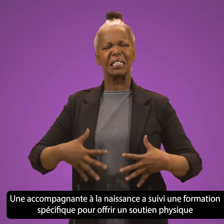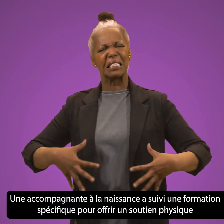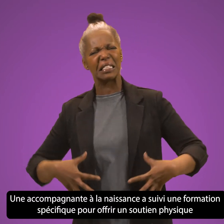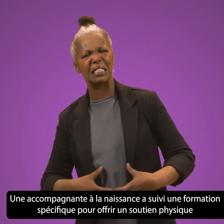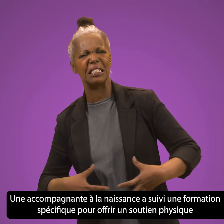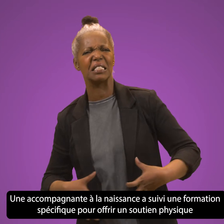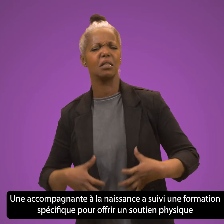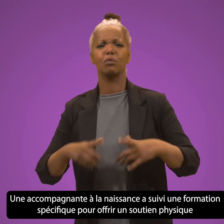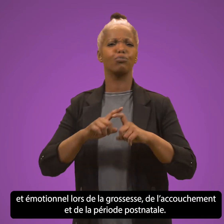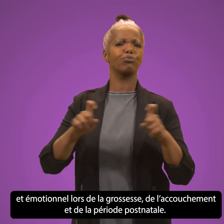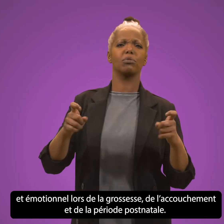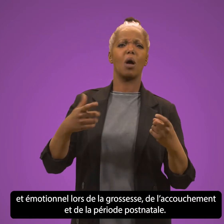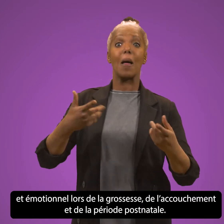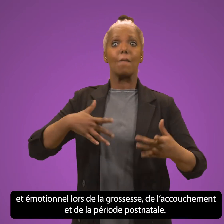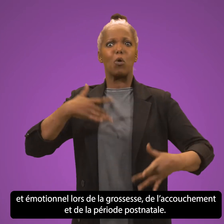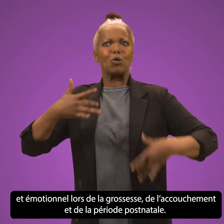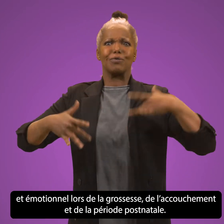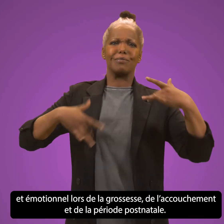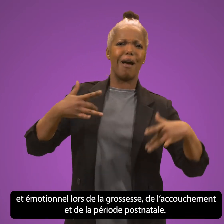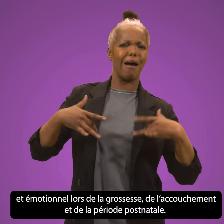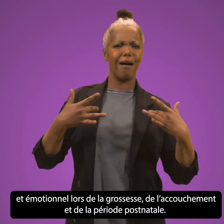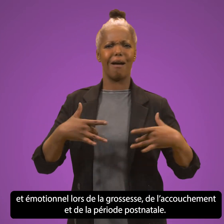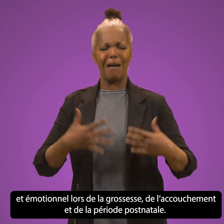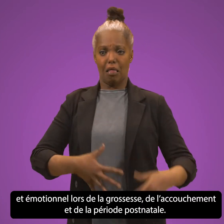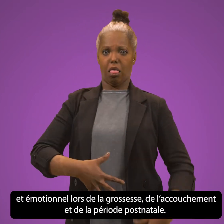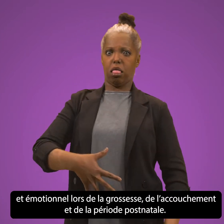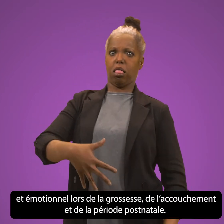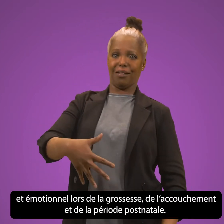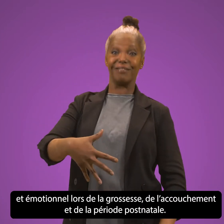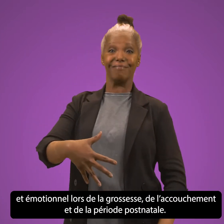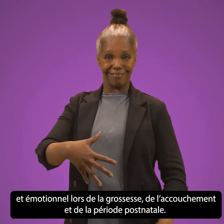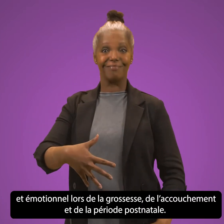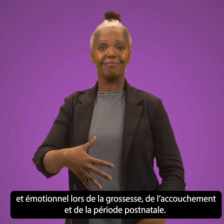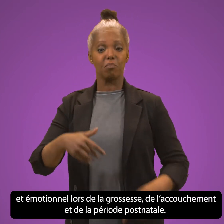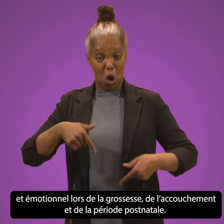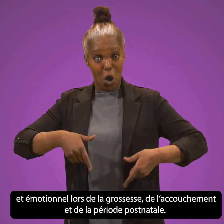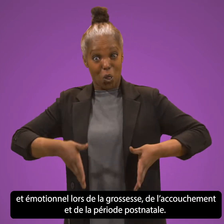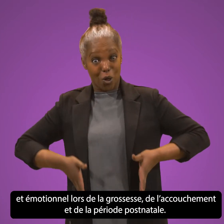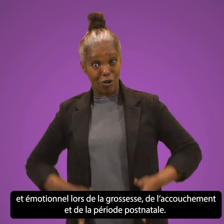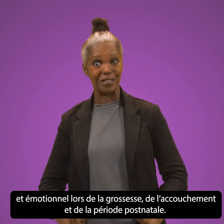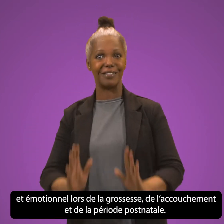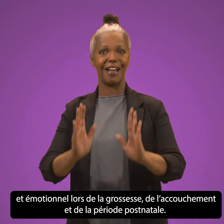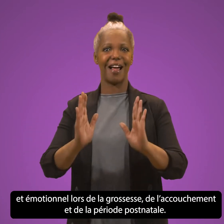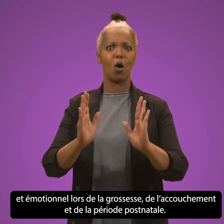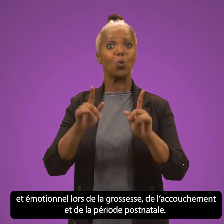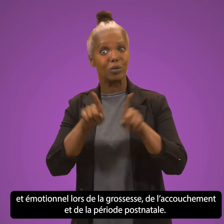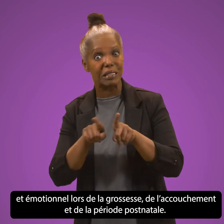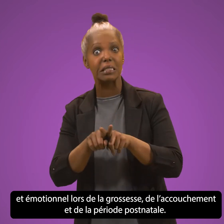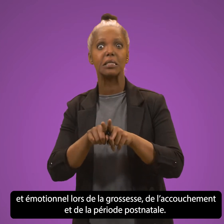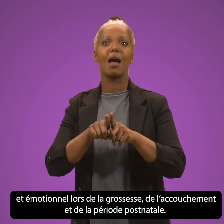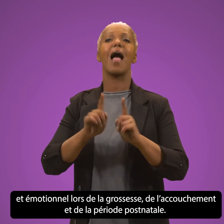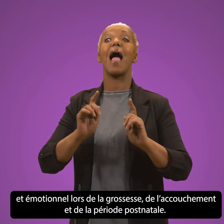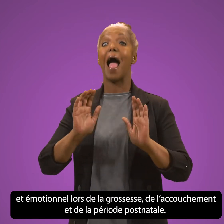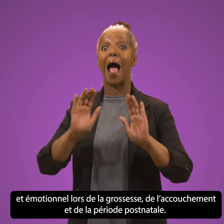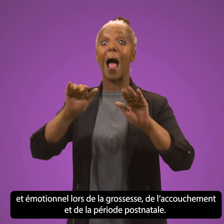et émotionnel lors de la grossesse, de l'accouchement et de la période post-natale.